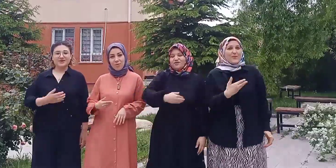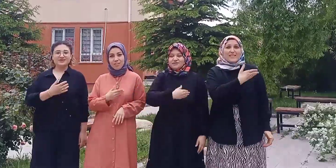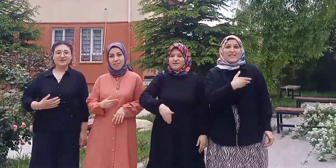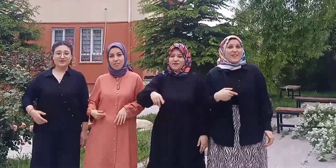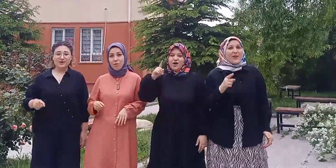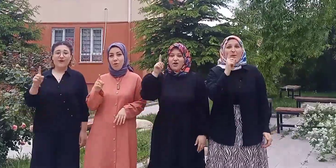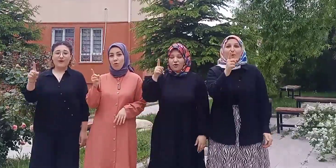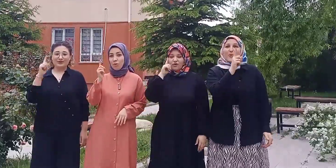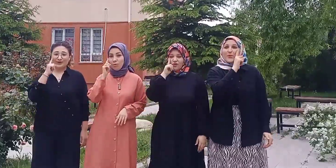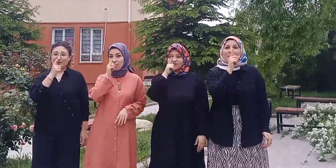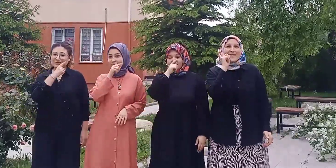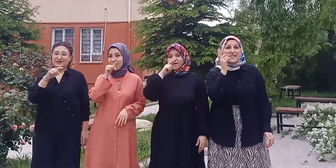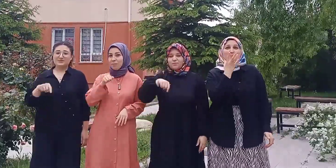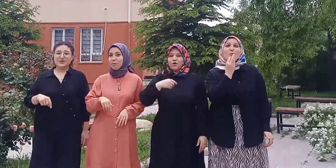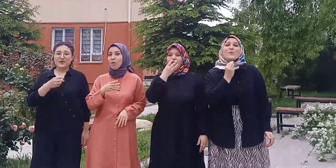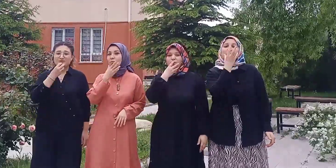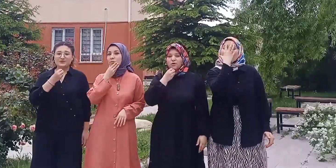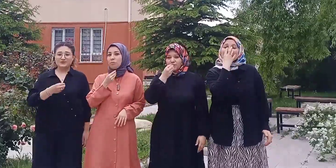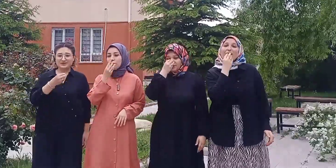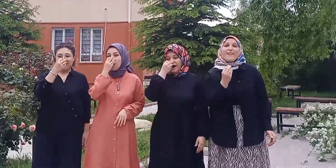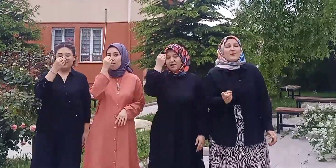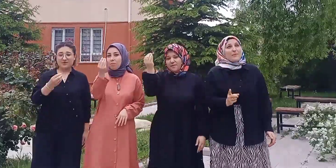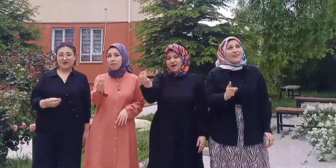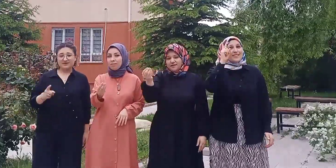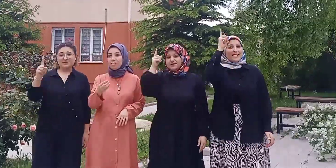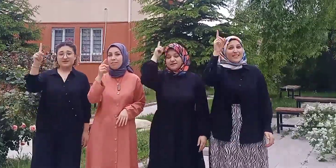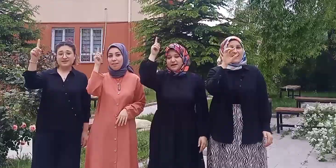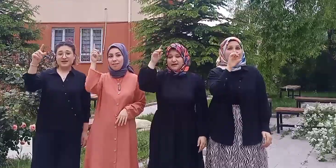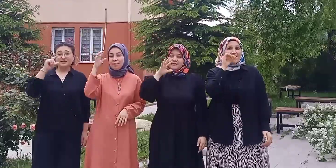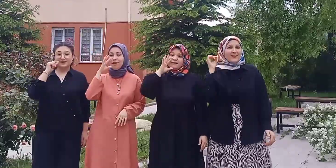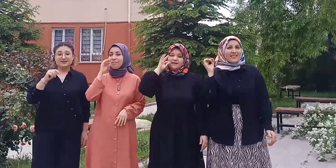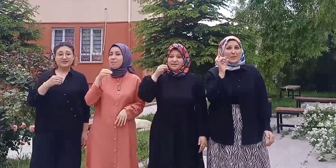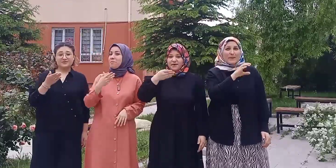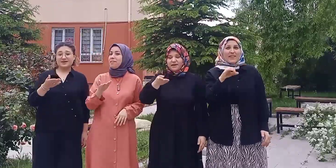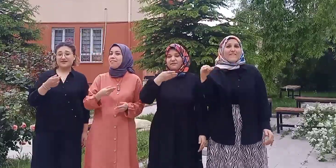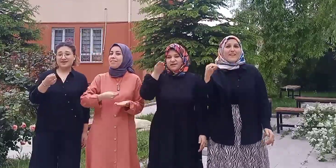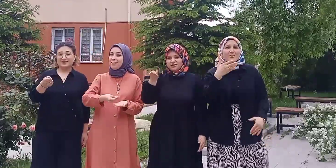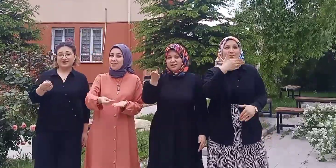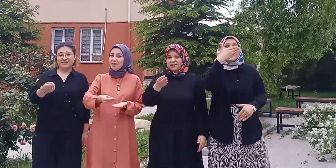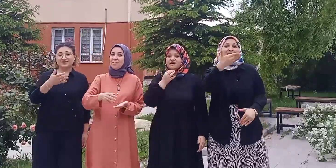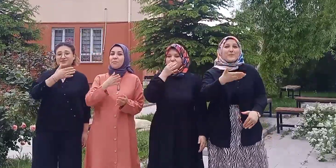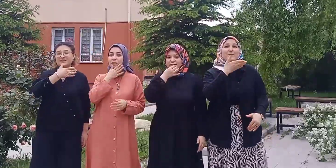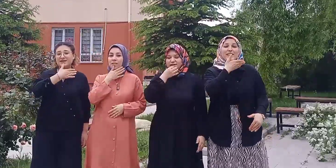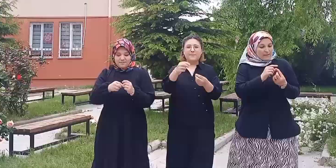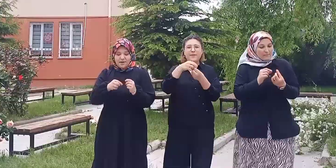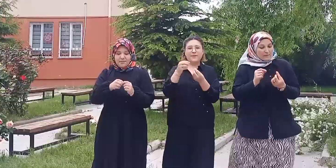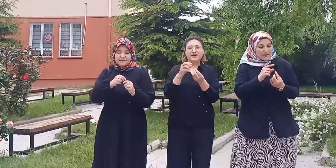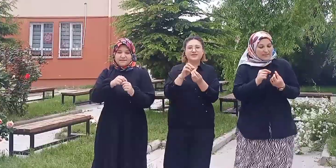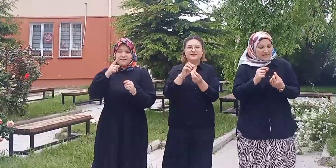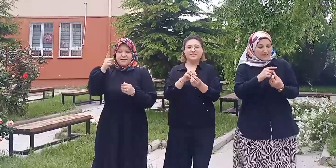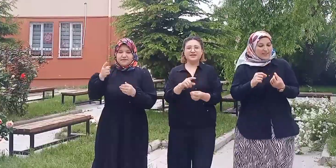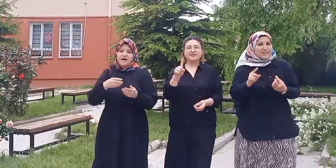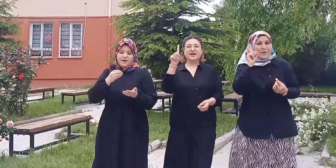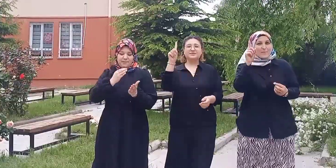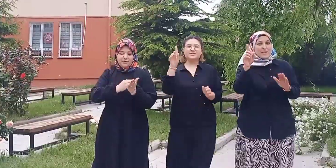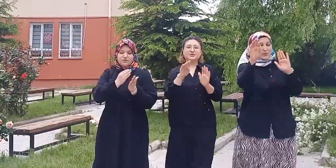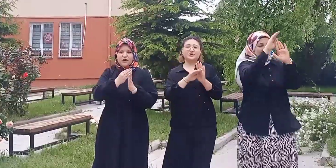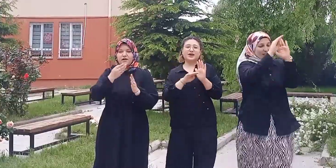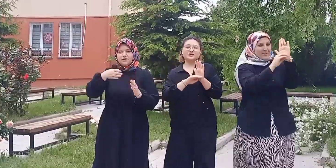seviyor O gözleri bu ömrümün armağanı Yaradan kime ne vereceğini biliyor Papatya falına bir kural